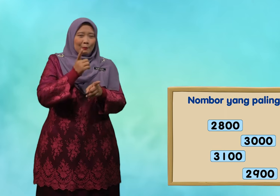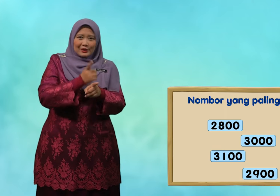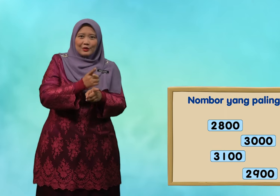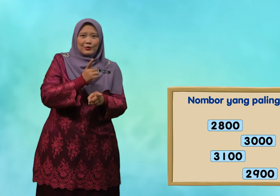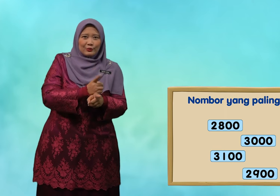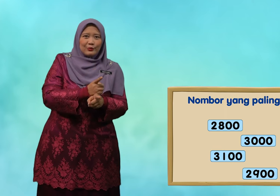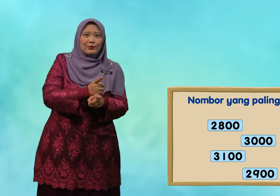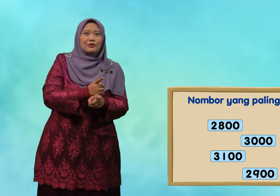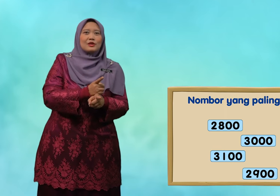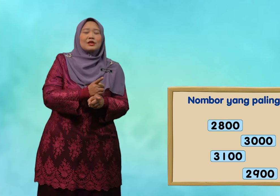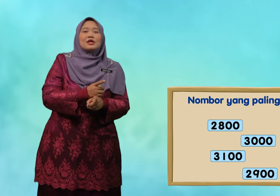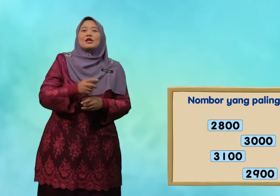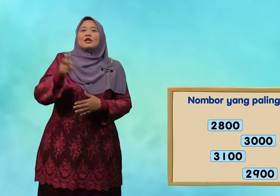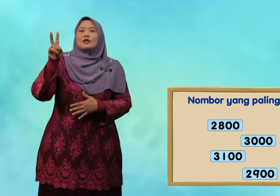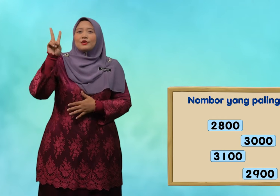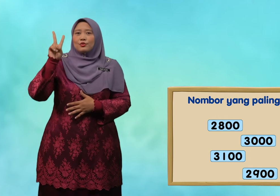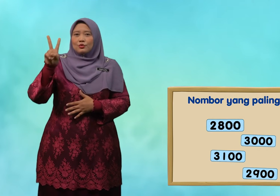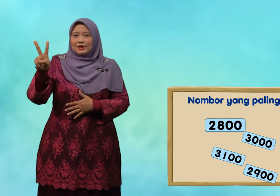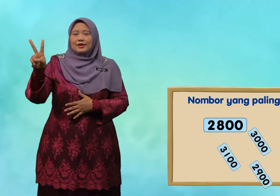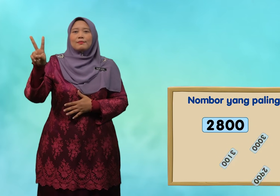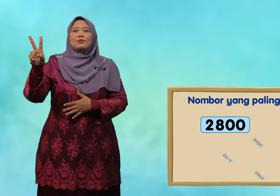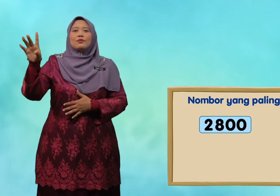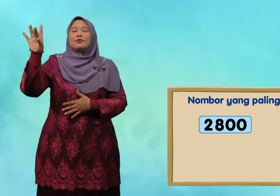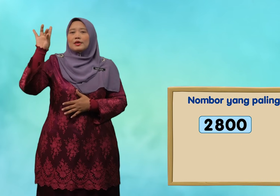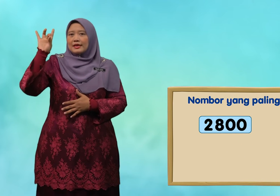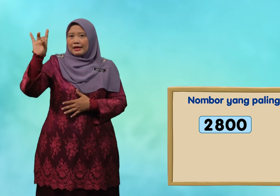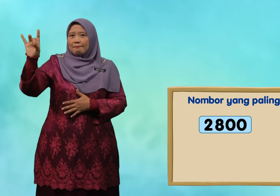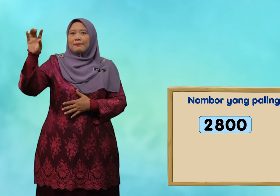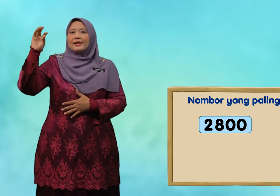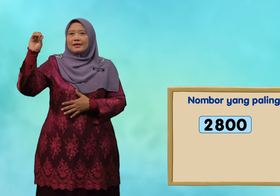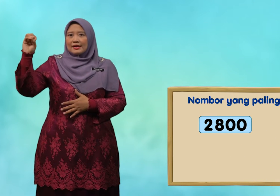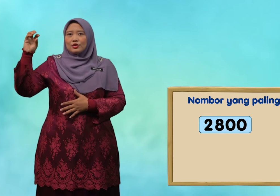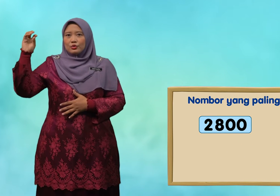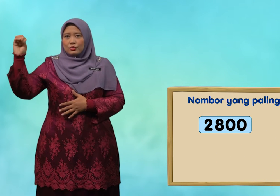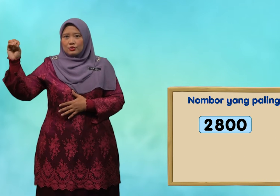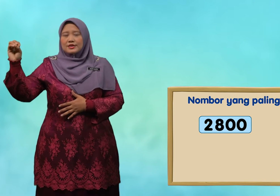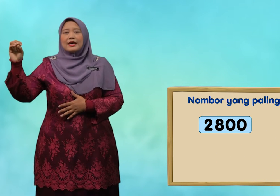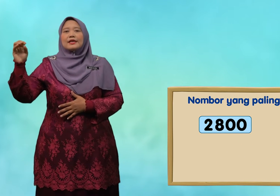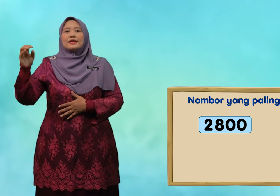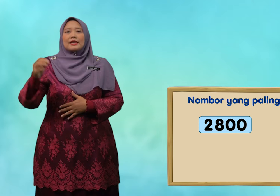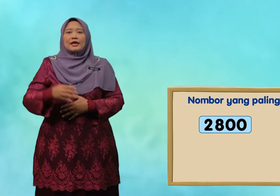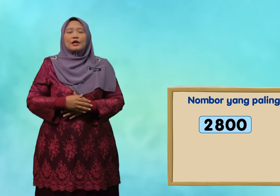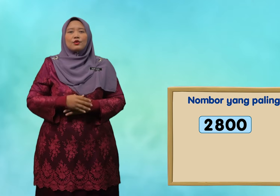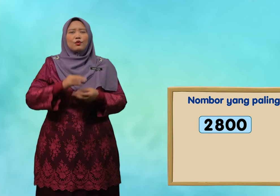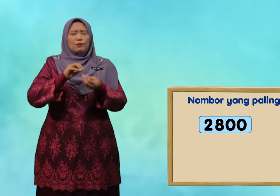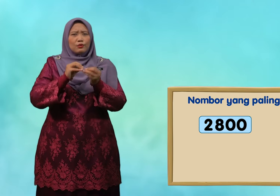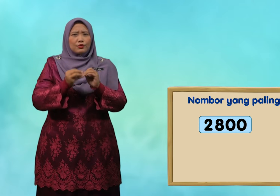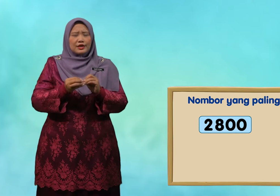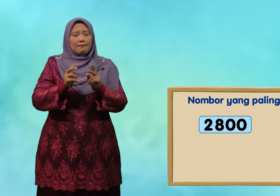Betul. 2,800 adalah nombor yang